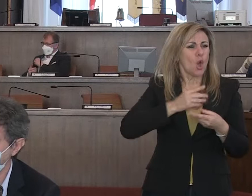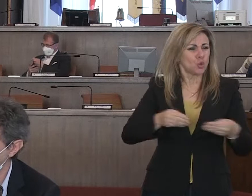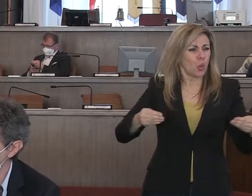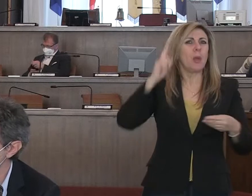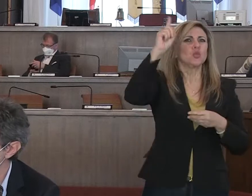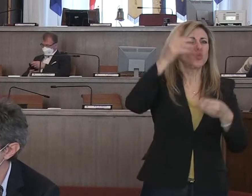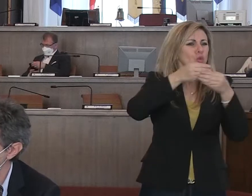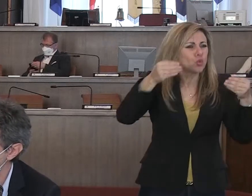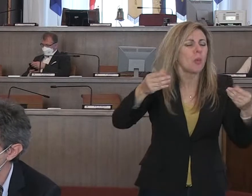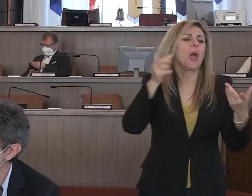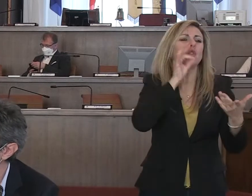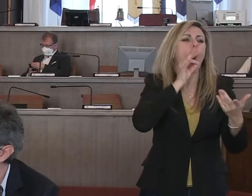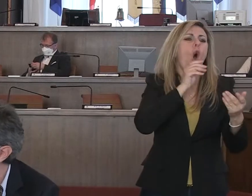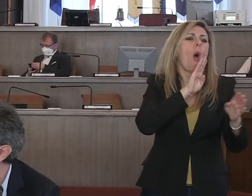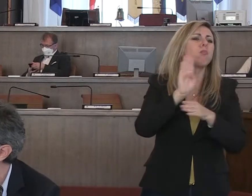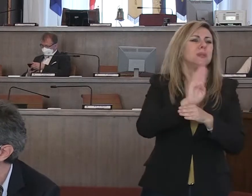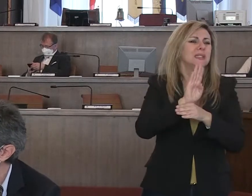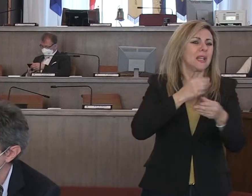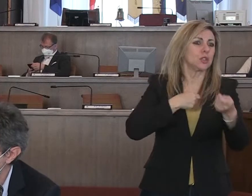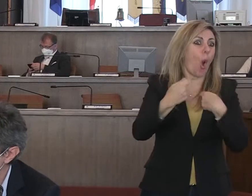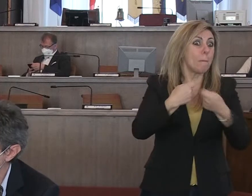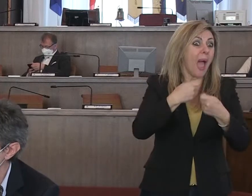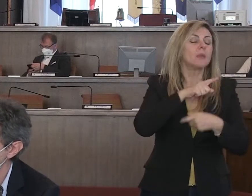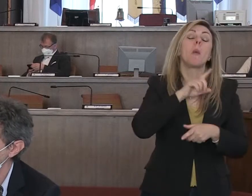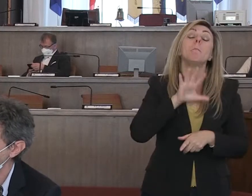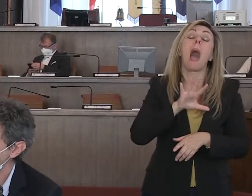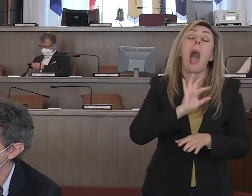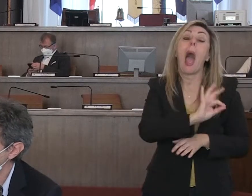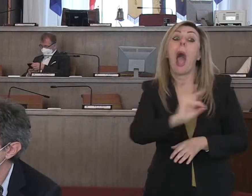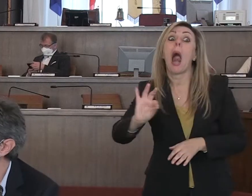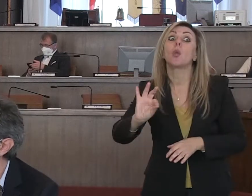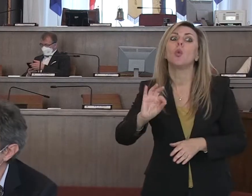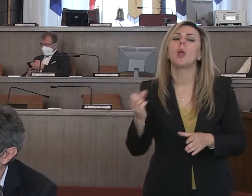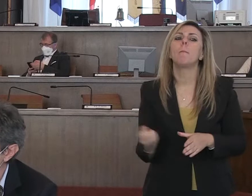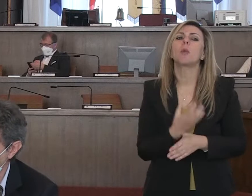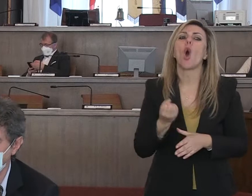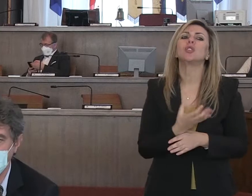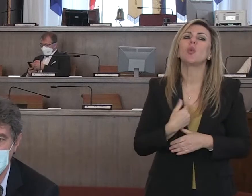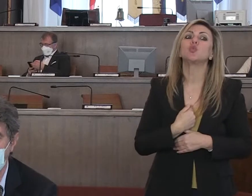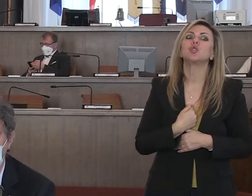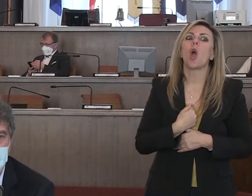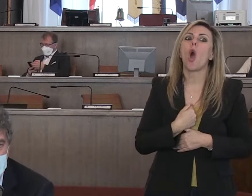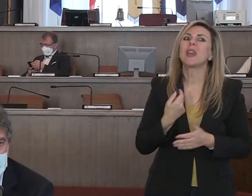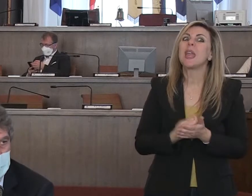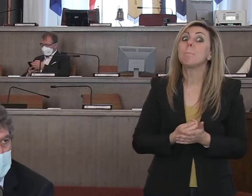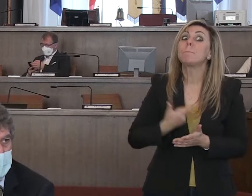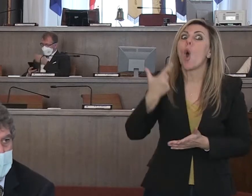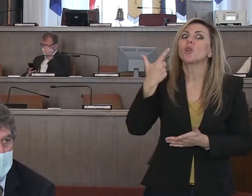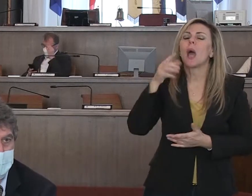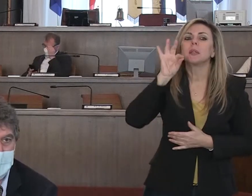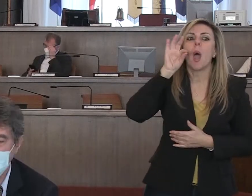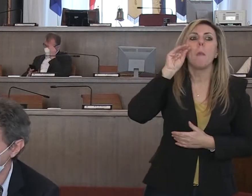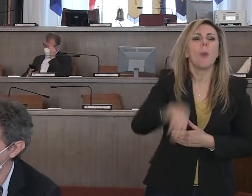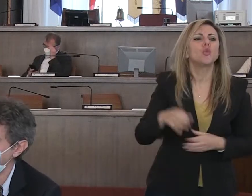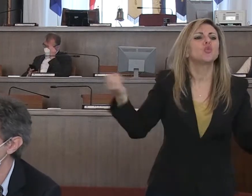quando si crea un sistema per il quale alcune cose si producono solo in alcuni posti e se in quei posti succede un